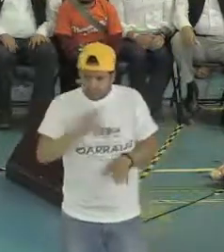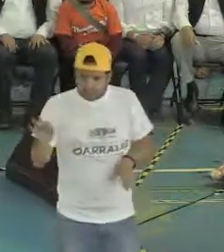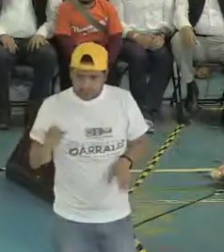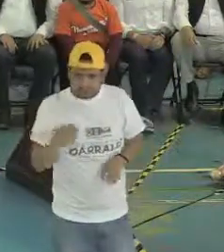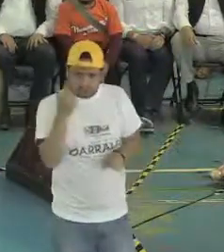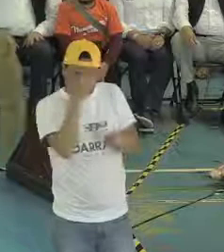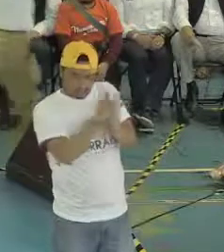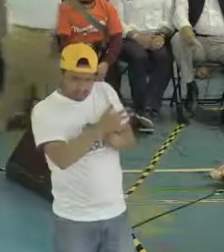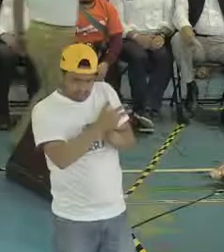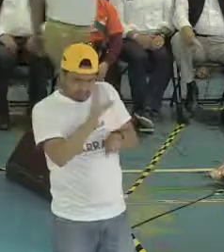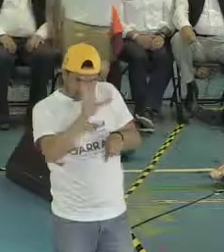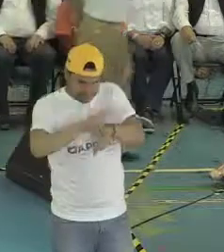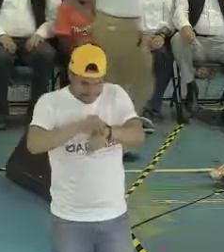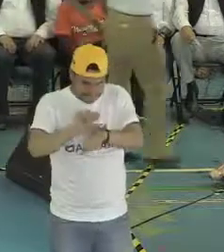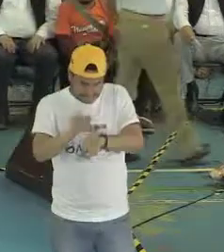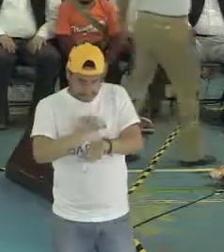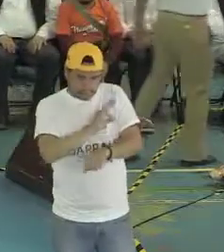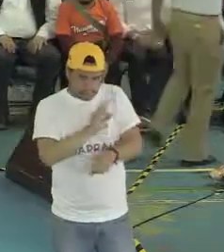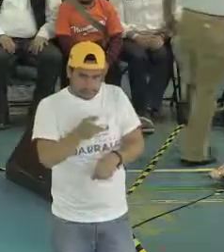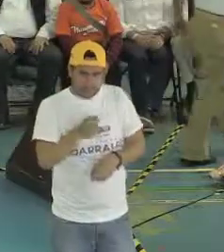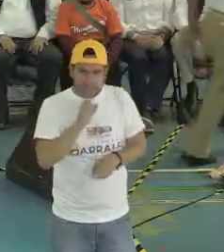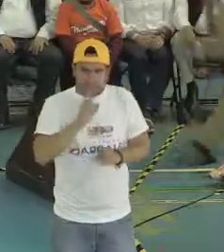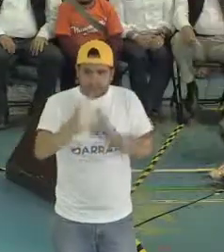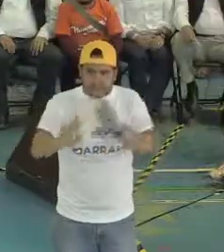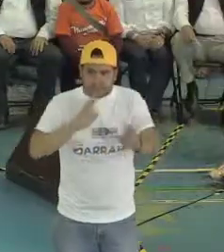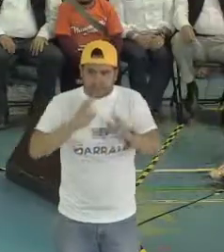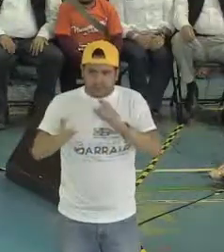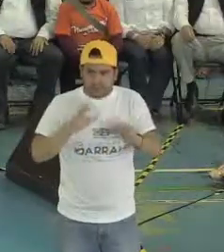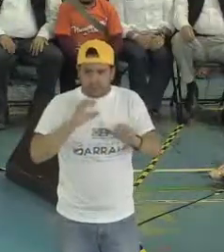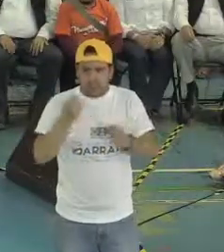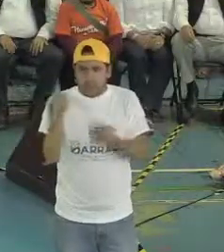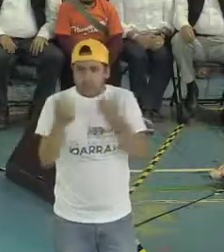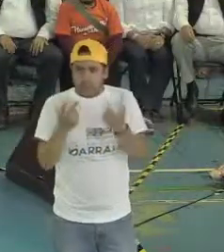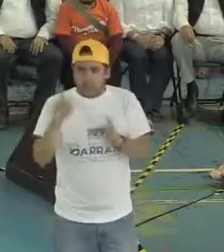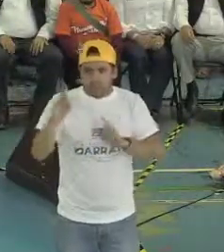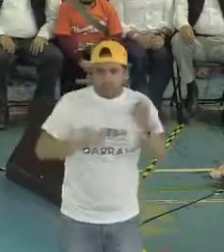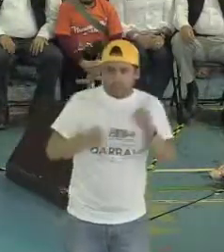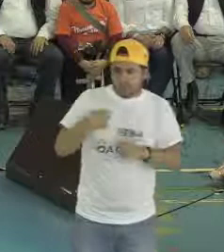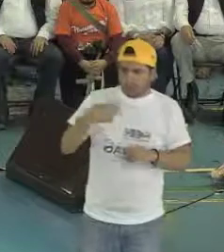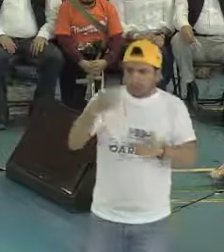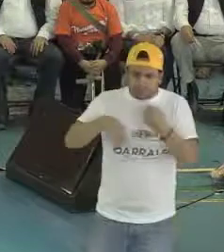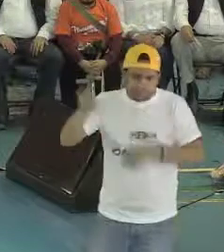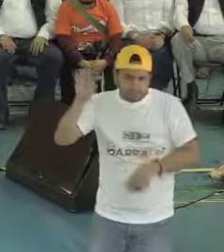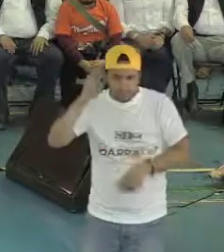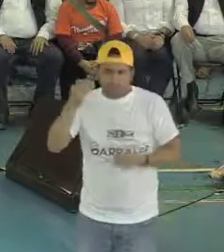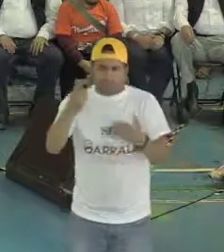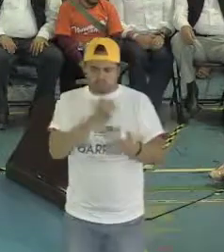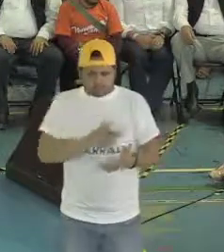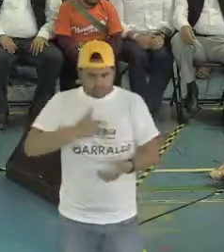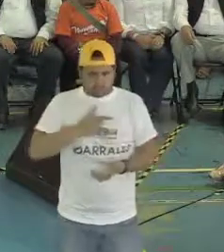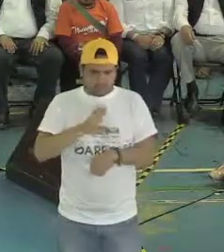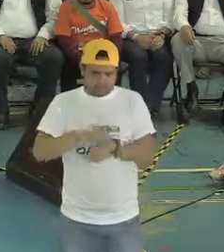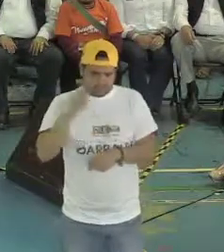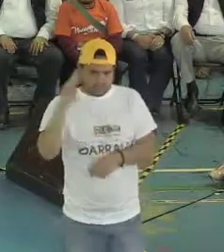y algunos de ustedes quieren hablar, quieren comentarnos cosas. Yo vengo a escucharlos. Con mucho gusto les pido que veamos